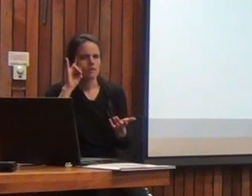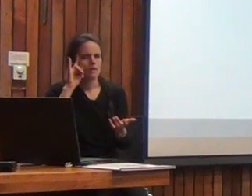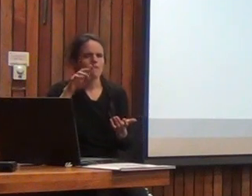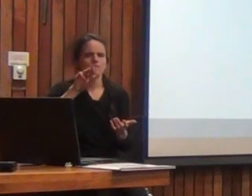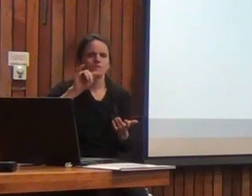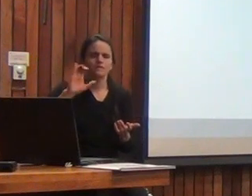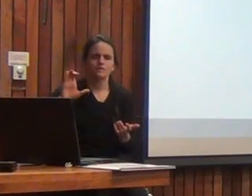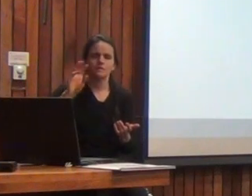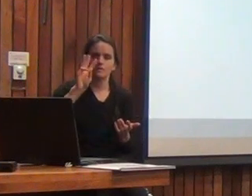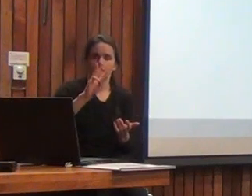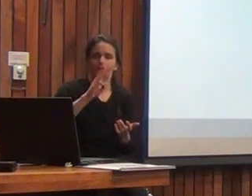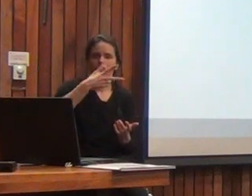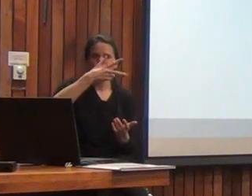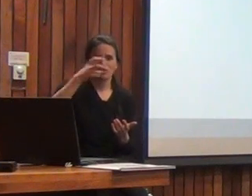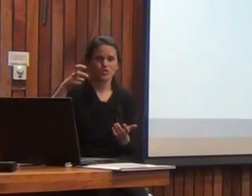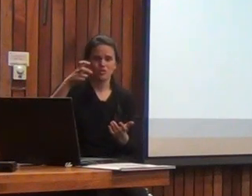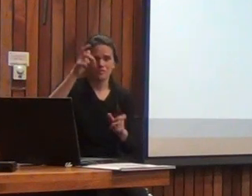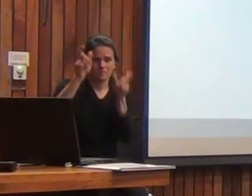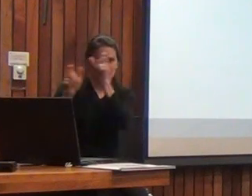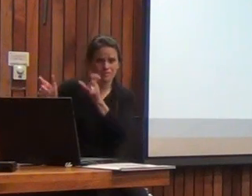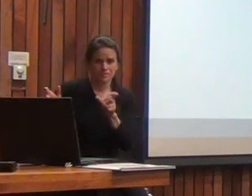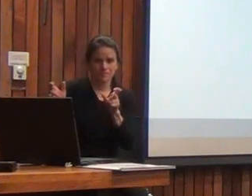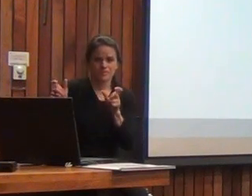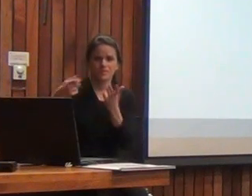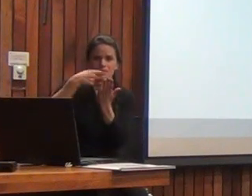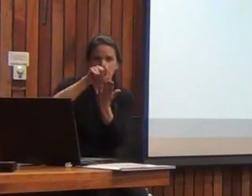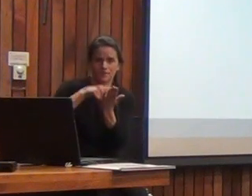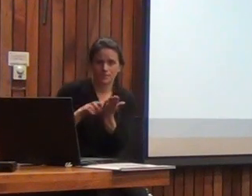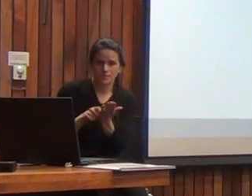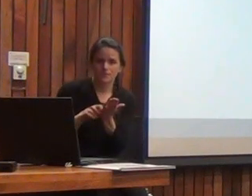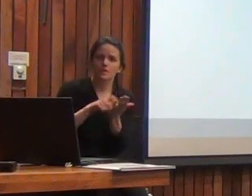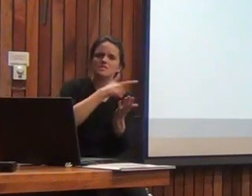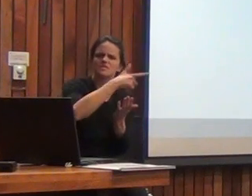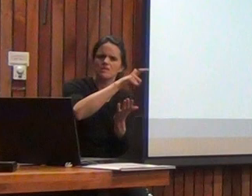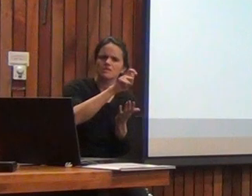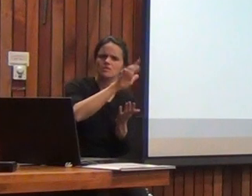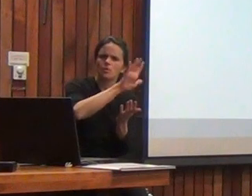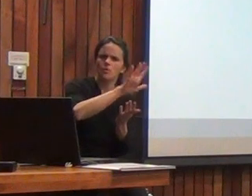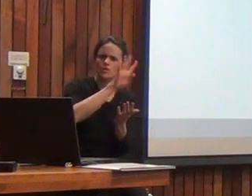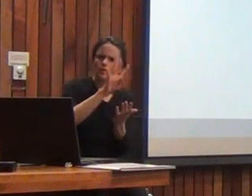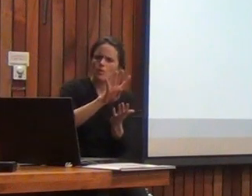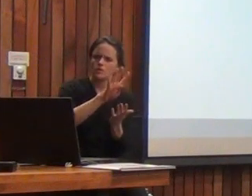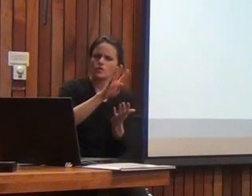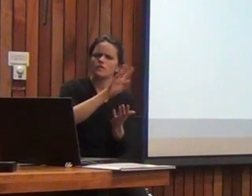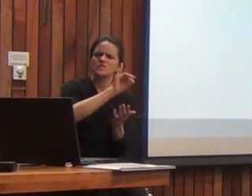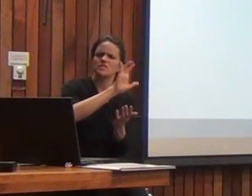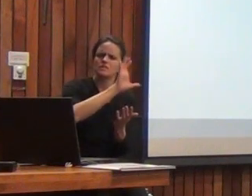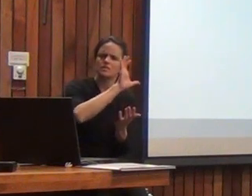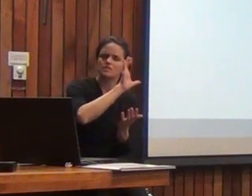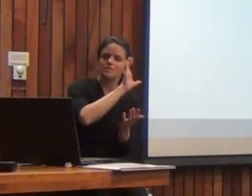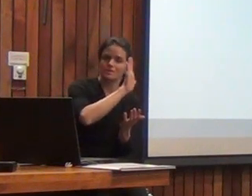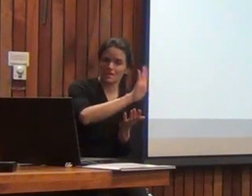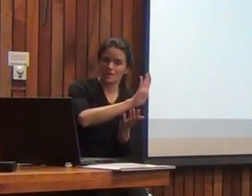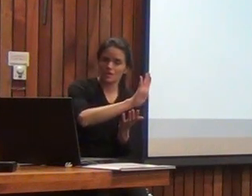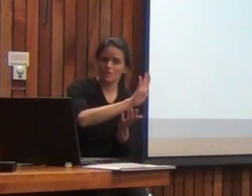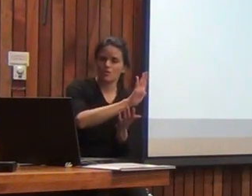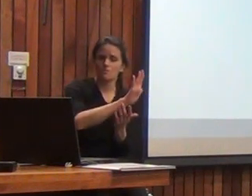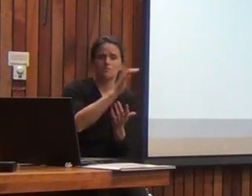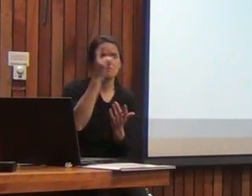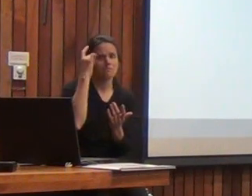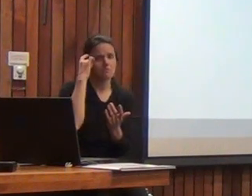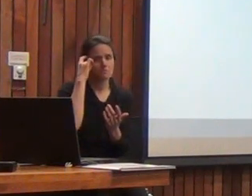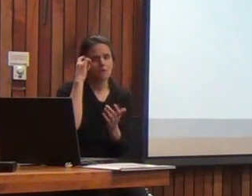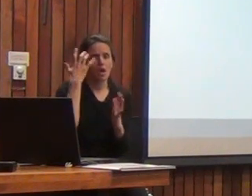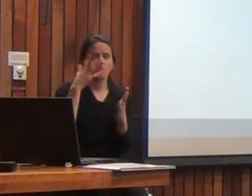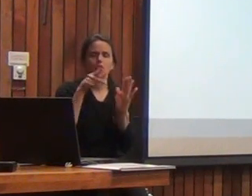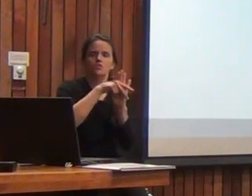de 1800 sujetos y lo comparo con los 754 del BIS-5 podría suponer que sería posible